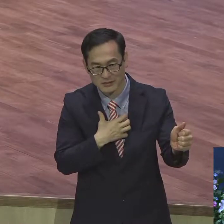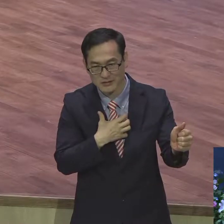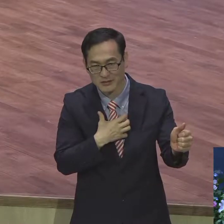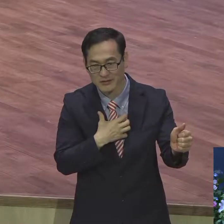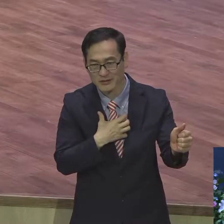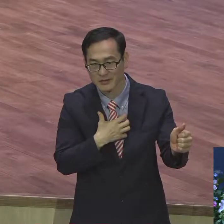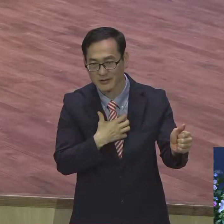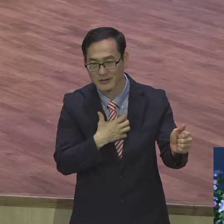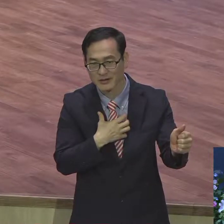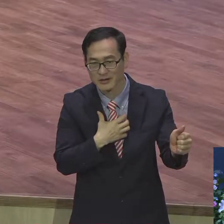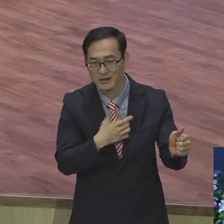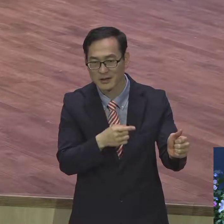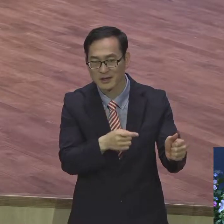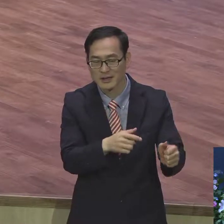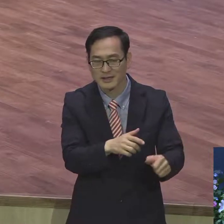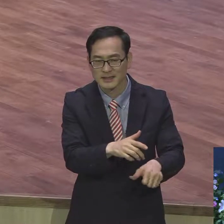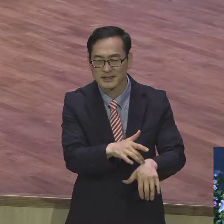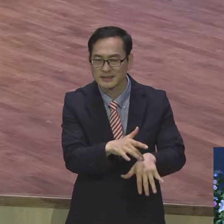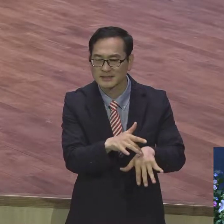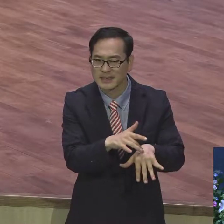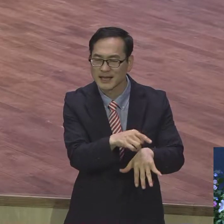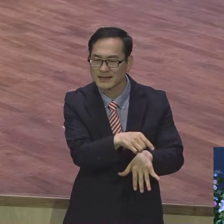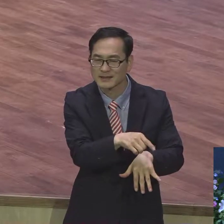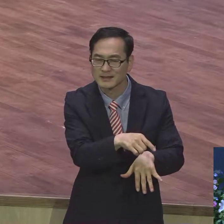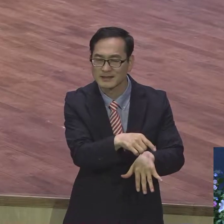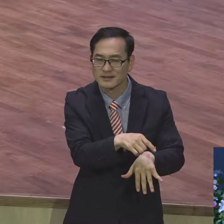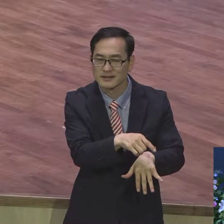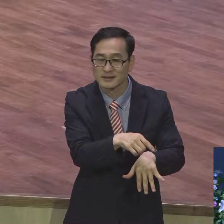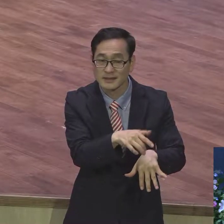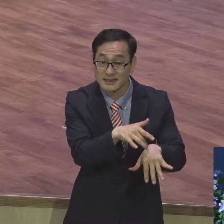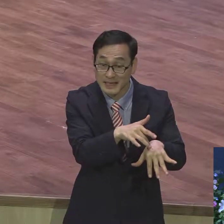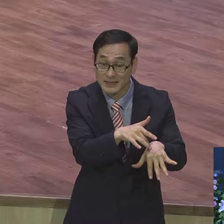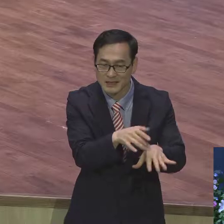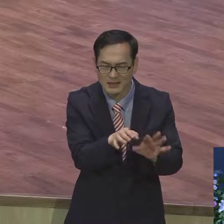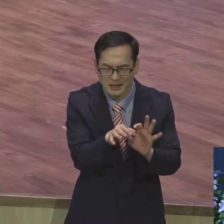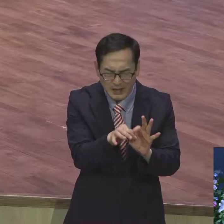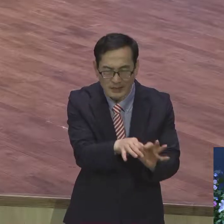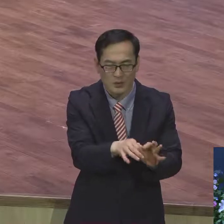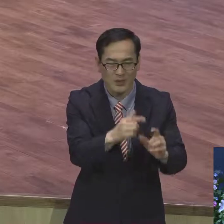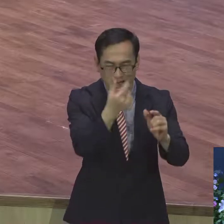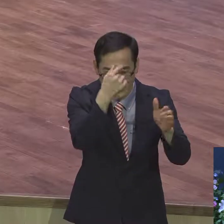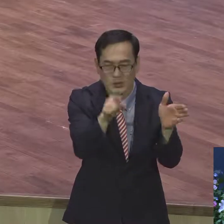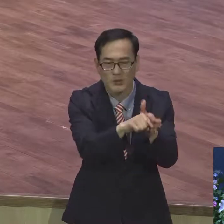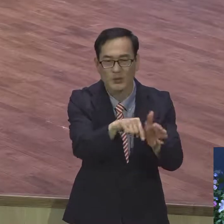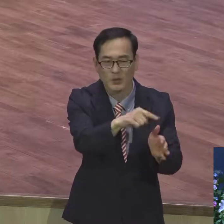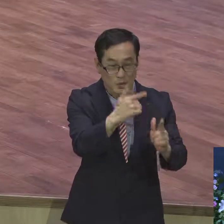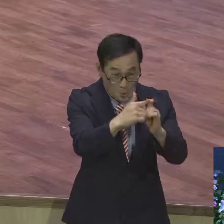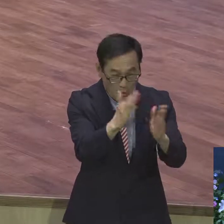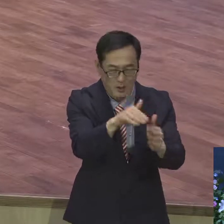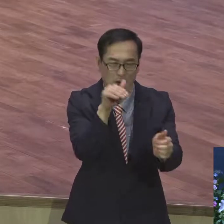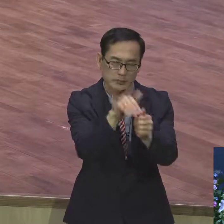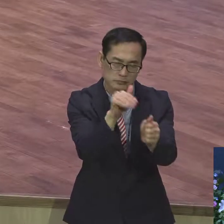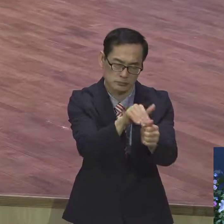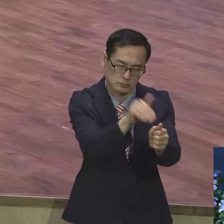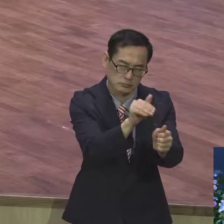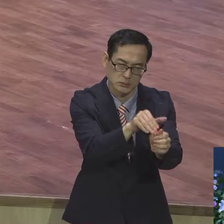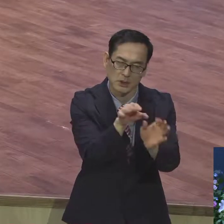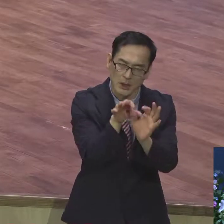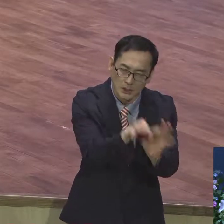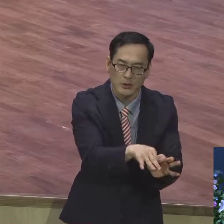사단이 이 귀신 마귀가 계속 공격해 교회를 부흥시지 못하도록